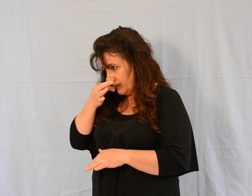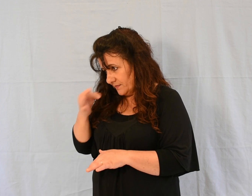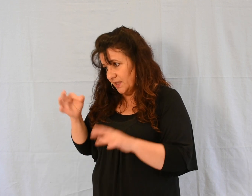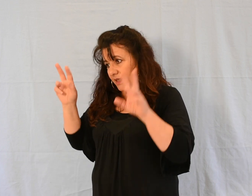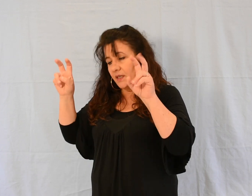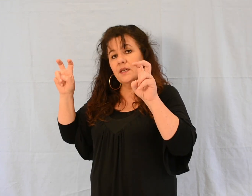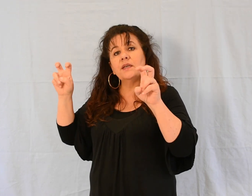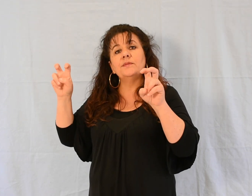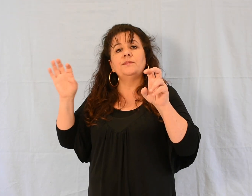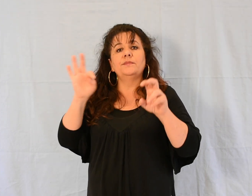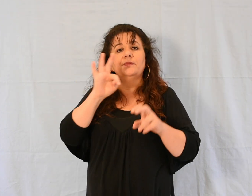signifie « jeune fille ».